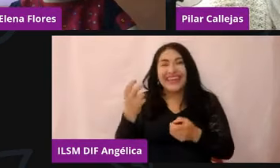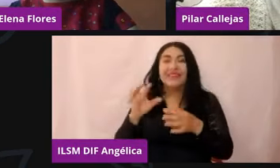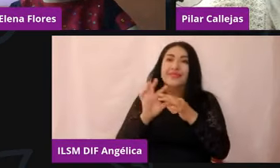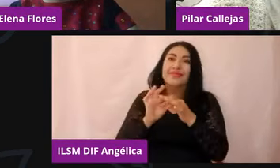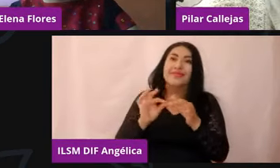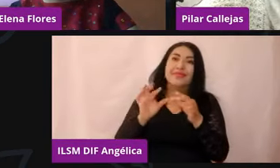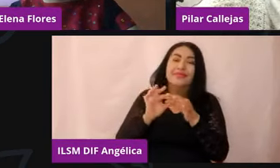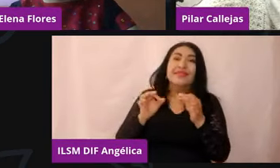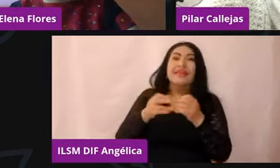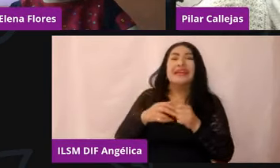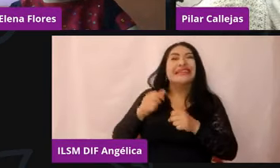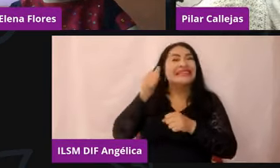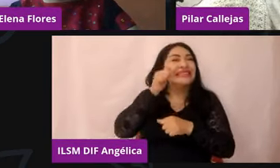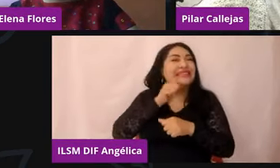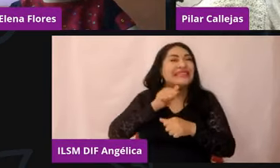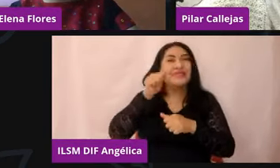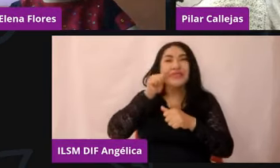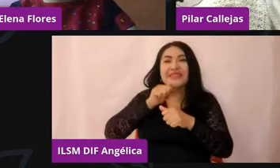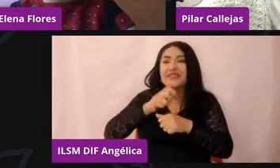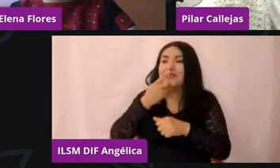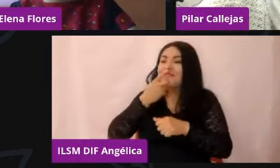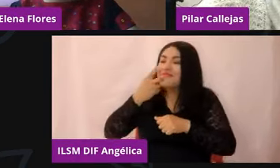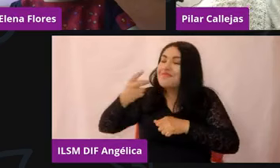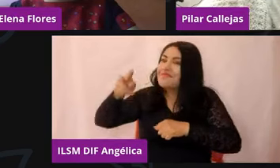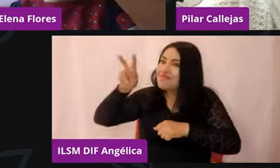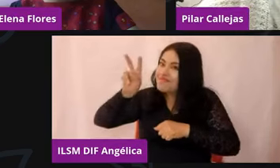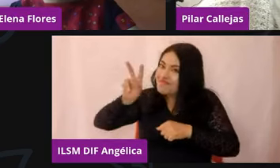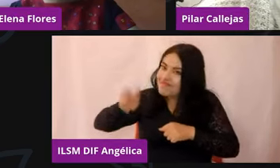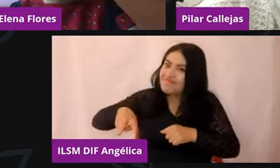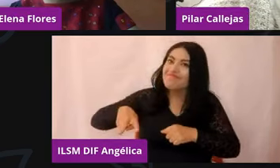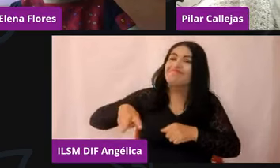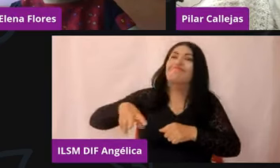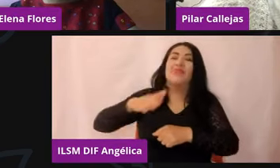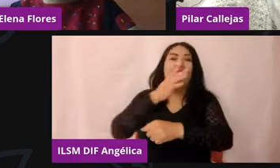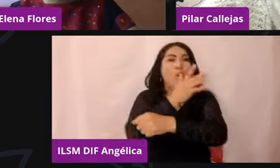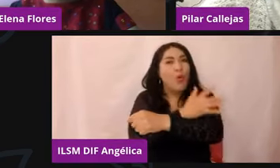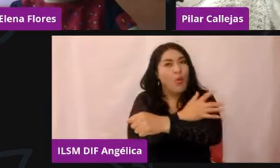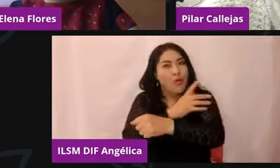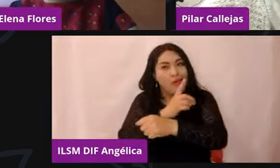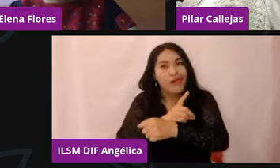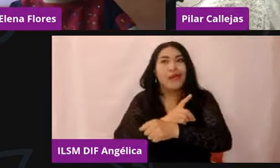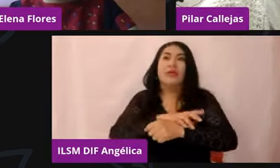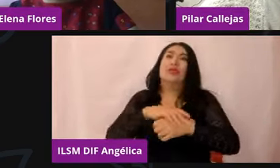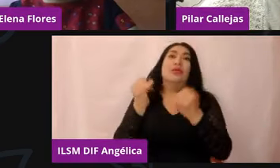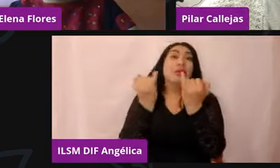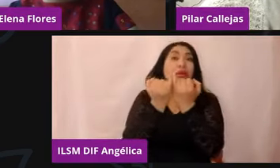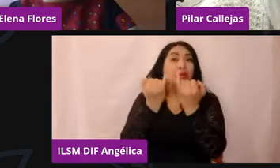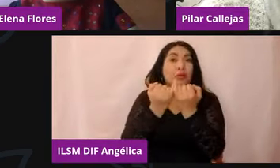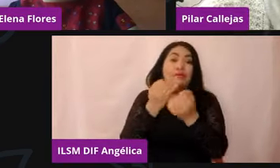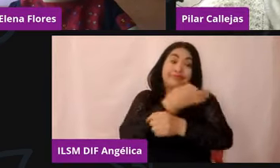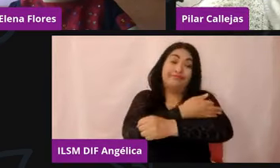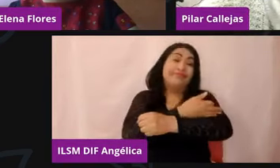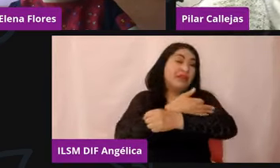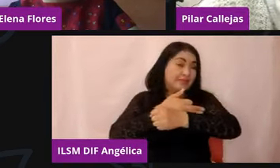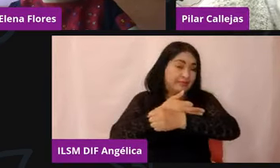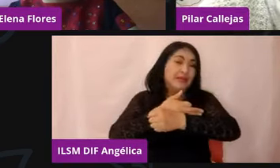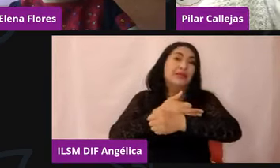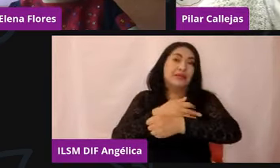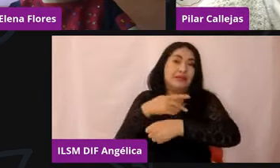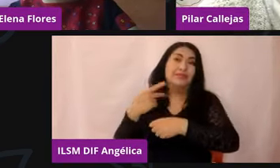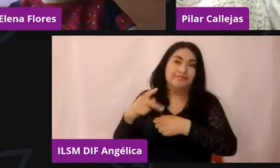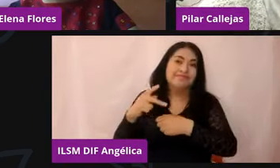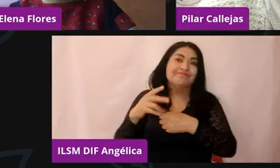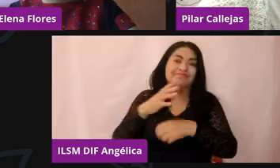siempre basarnos en algo certero con nuestros hijos, ¿no? O con nuestros familiares más cercanos. La otra es que